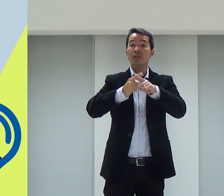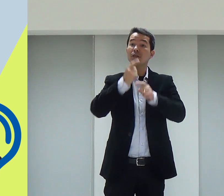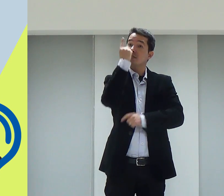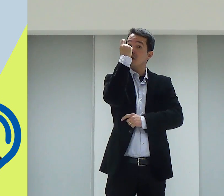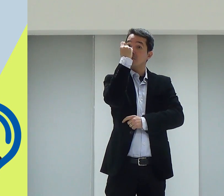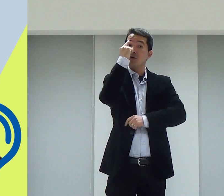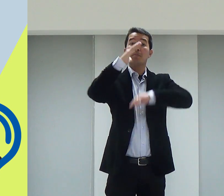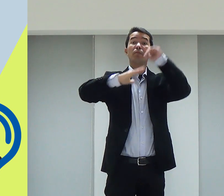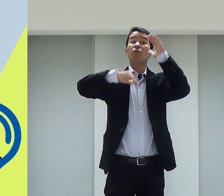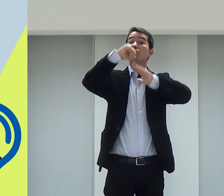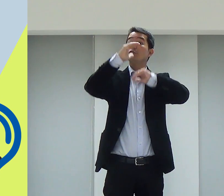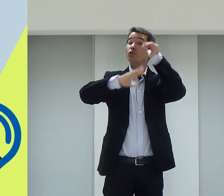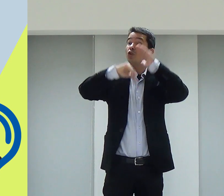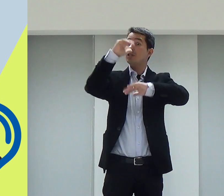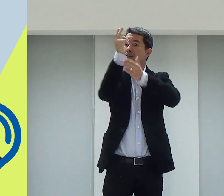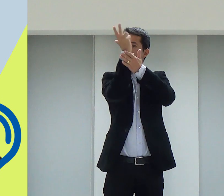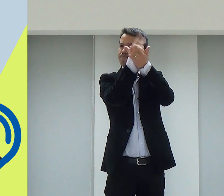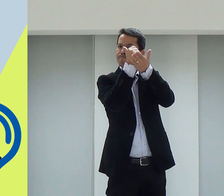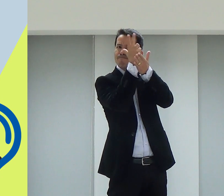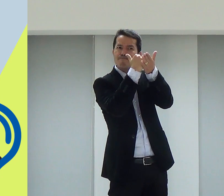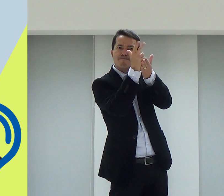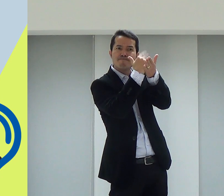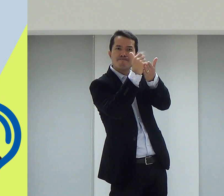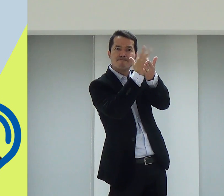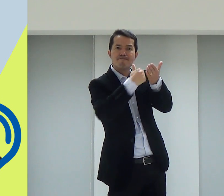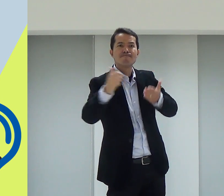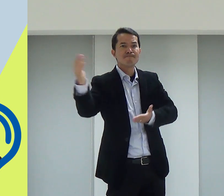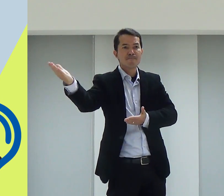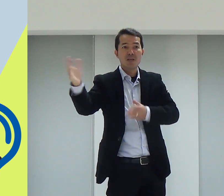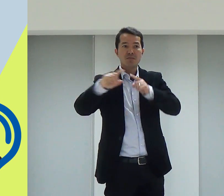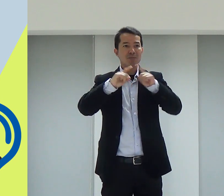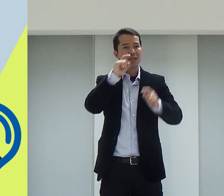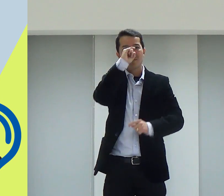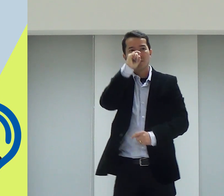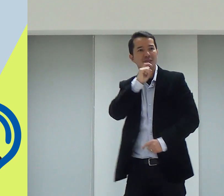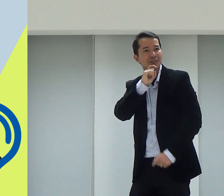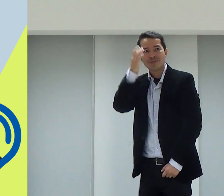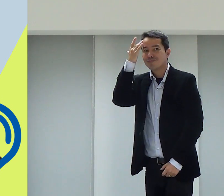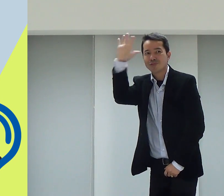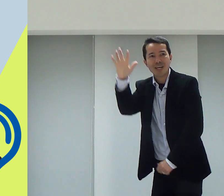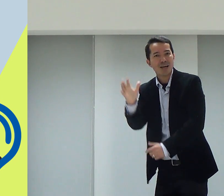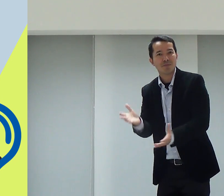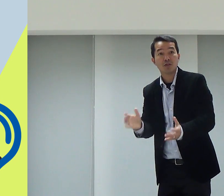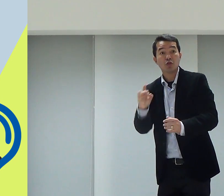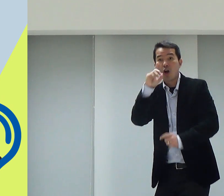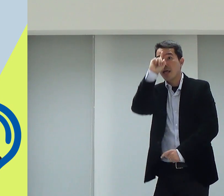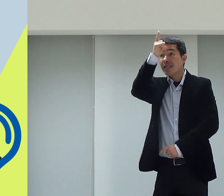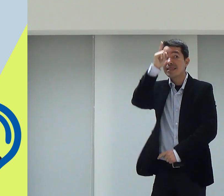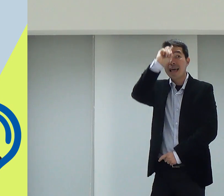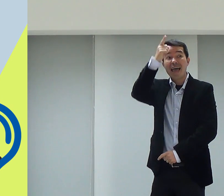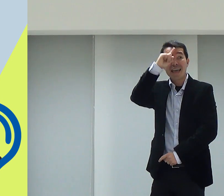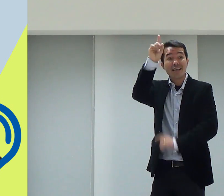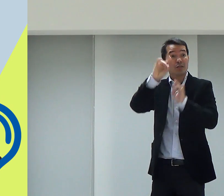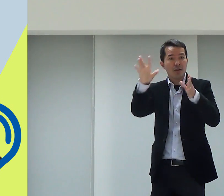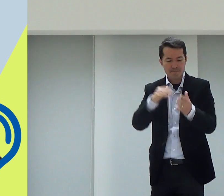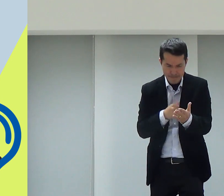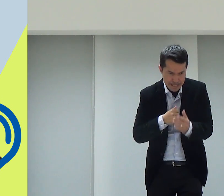Por quê? Porque o Salomão, ele é um profissional no desenho ali. Ele sabe fazer desenhos, mas o Maldesir não sabia. Ele tinha as